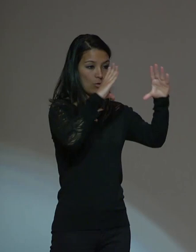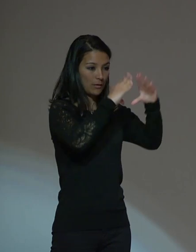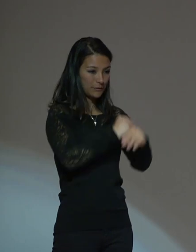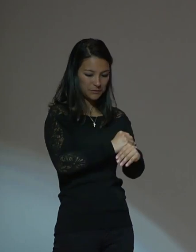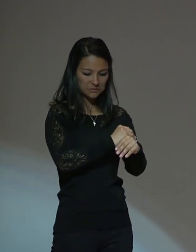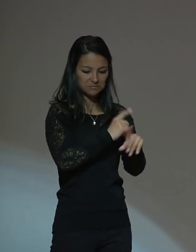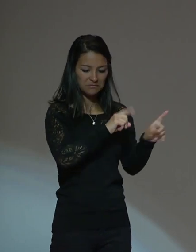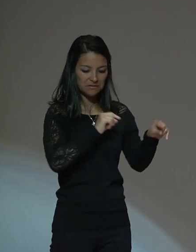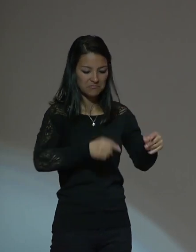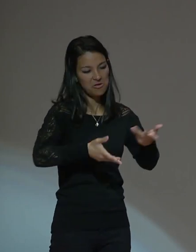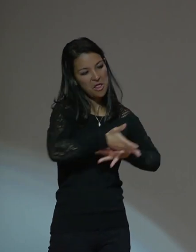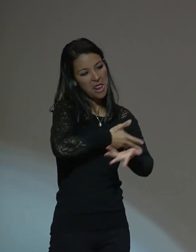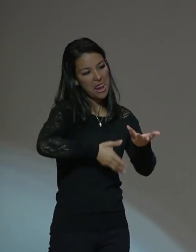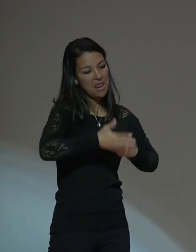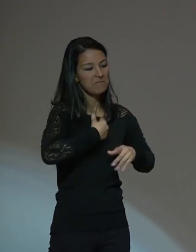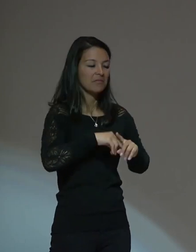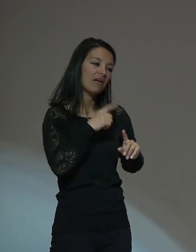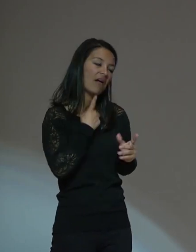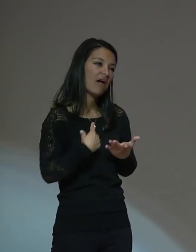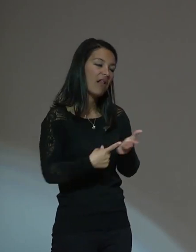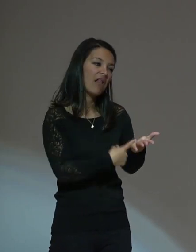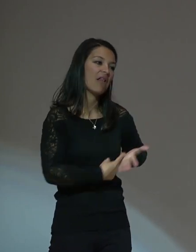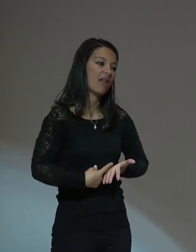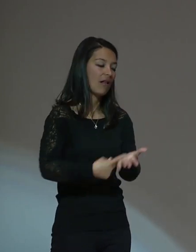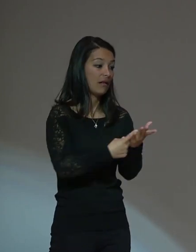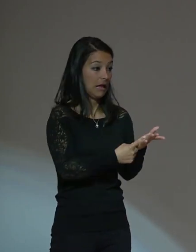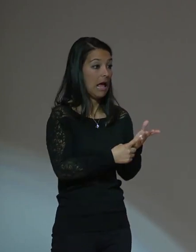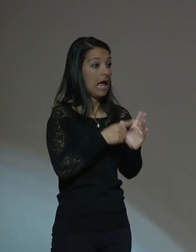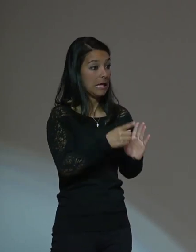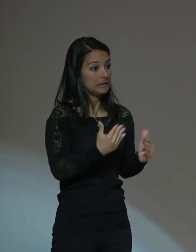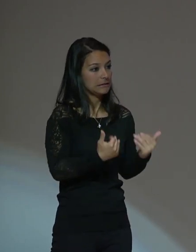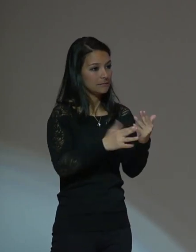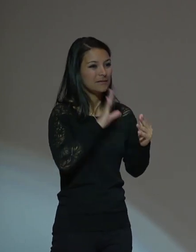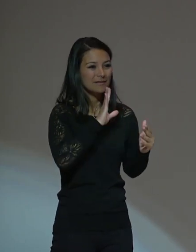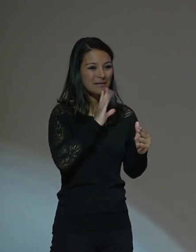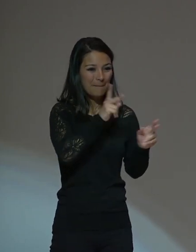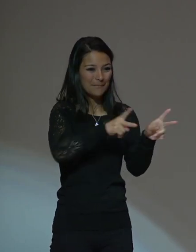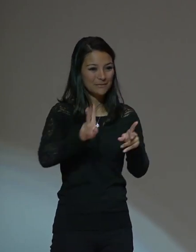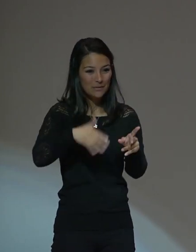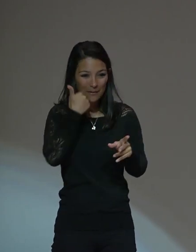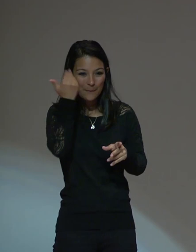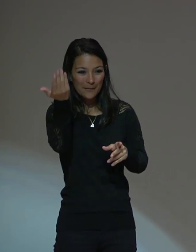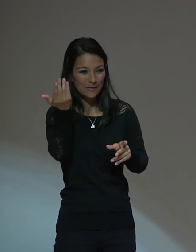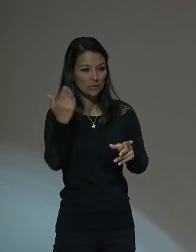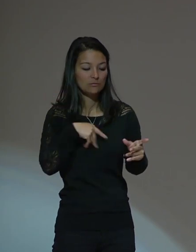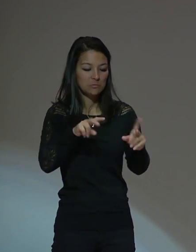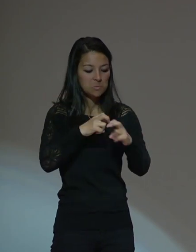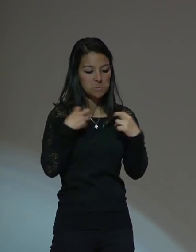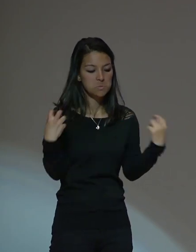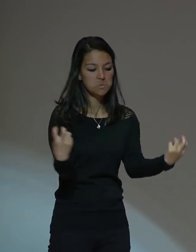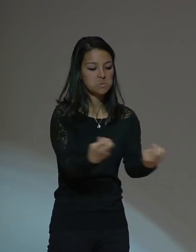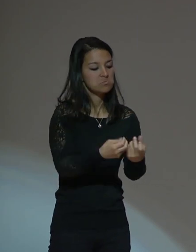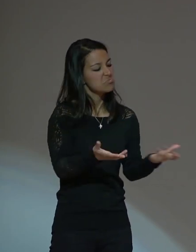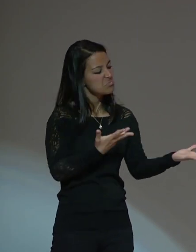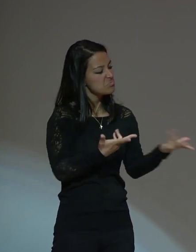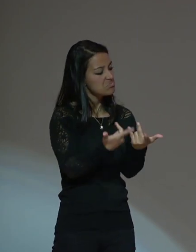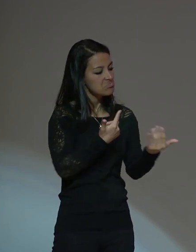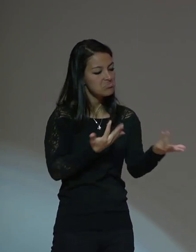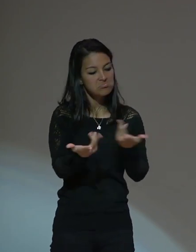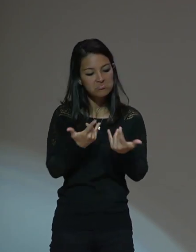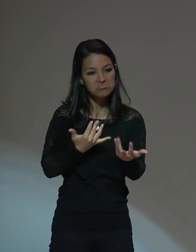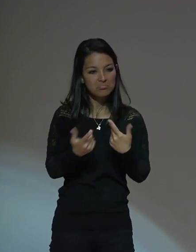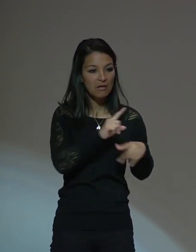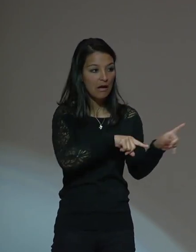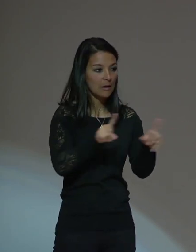tertulias, uno también con las personas mayores habla de lo que tienen